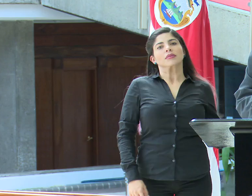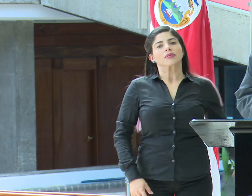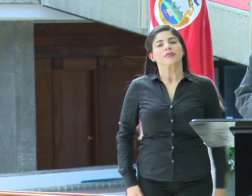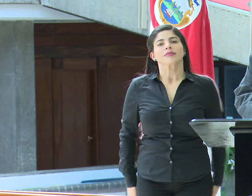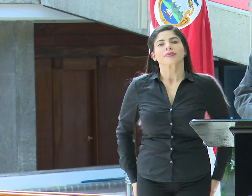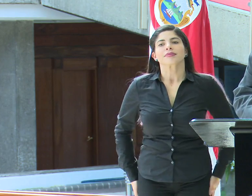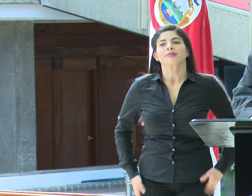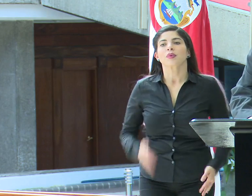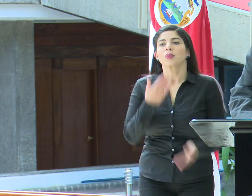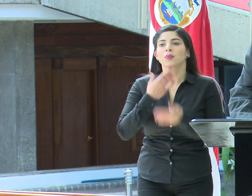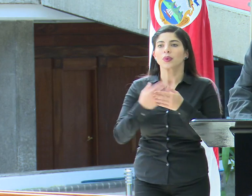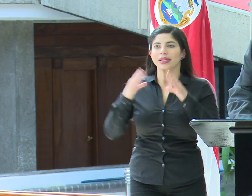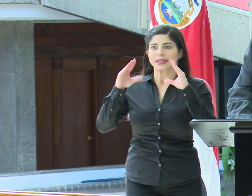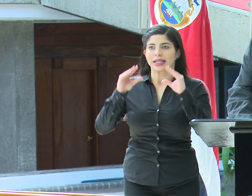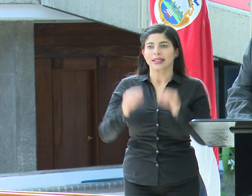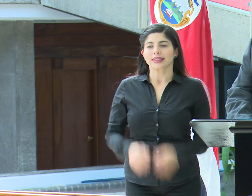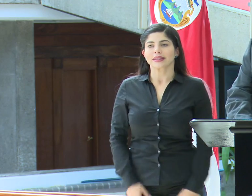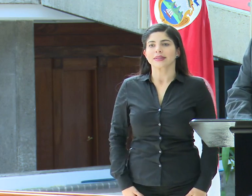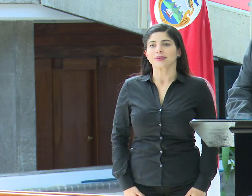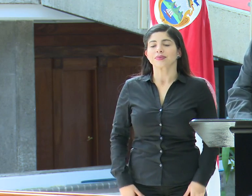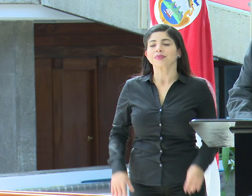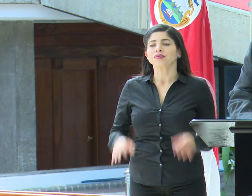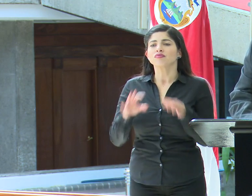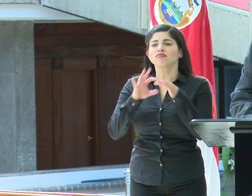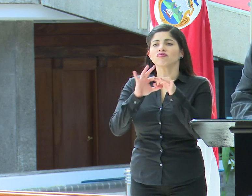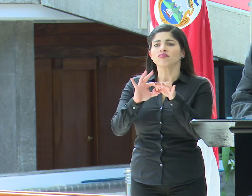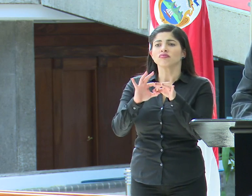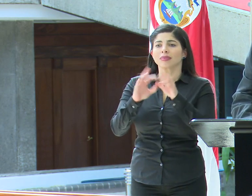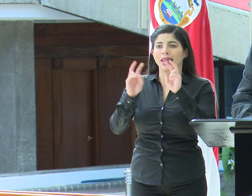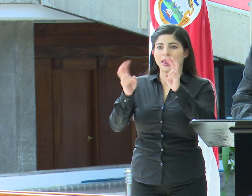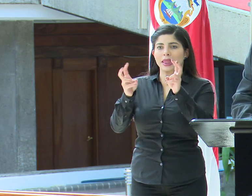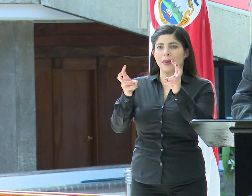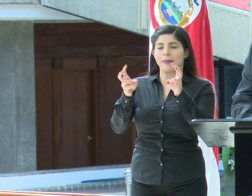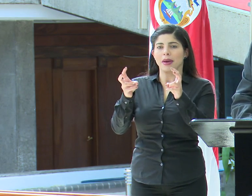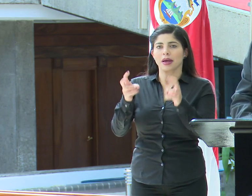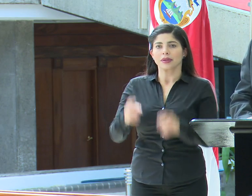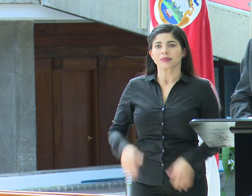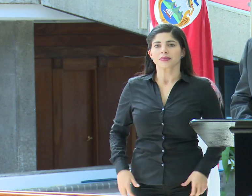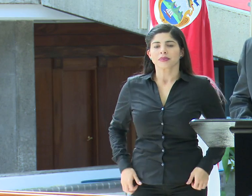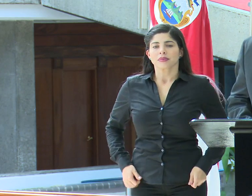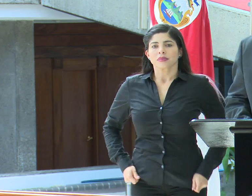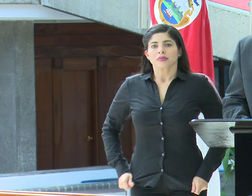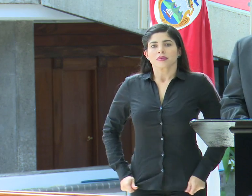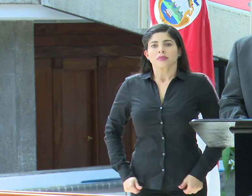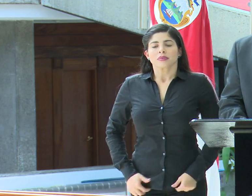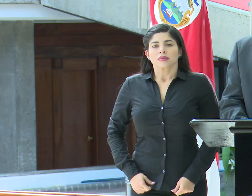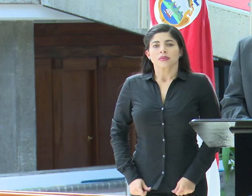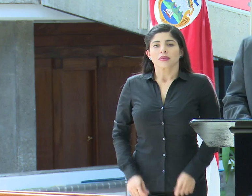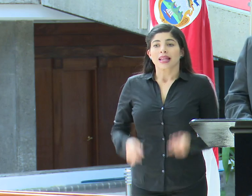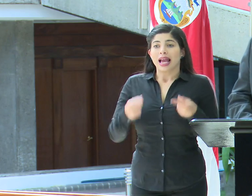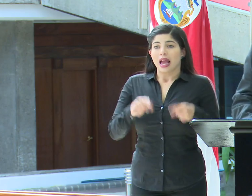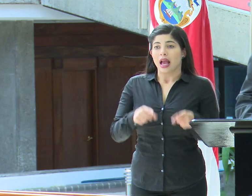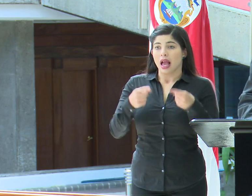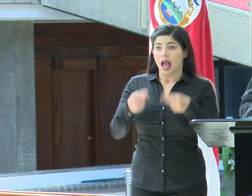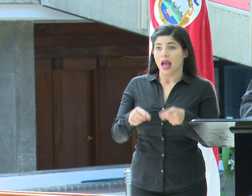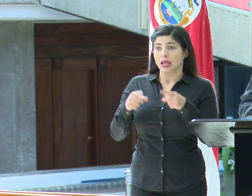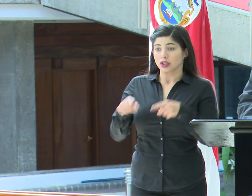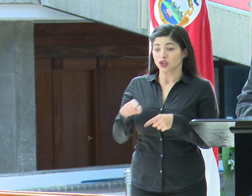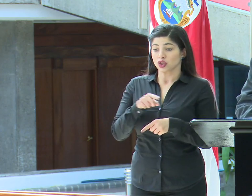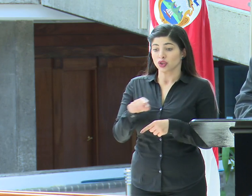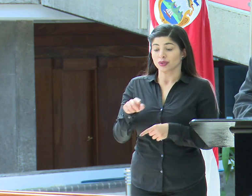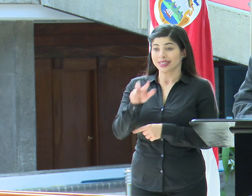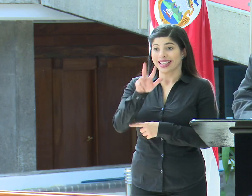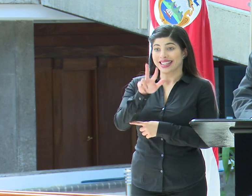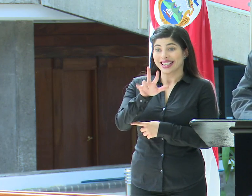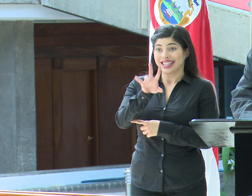Buenas tardes. Con relación al tema de los casos, de los